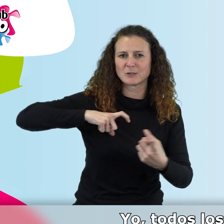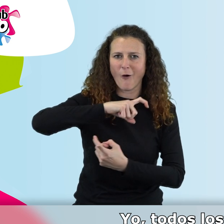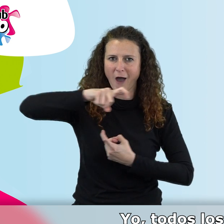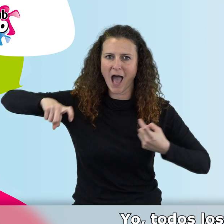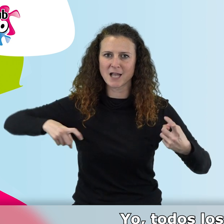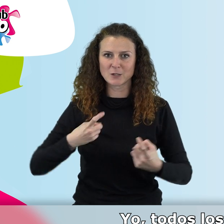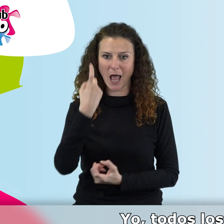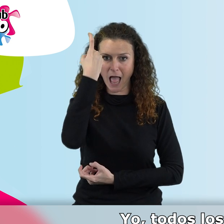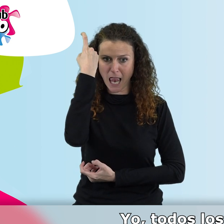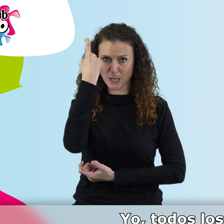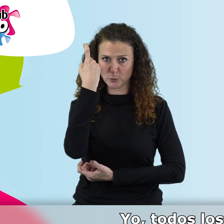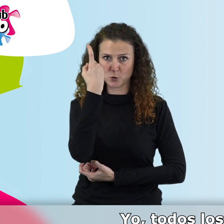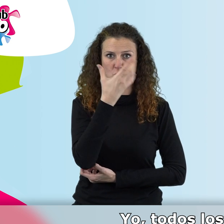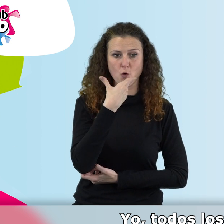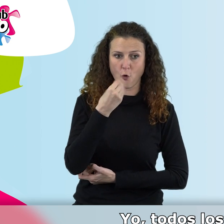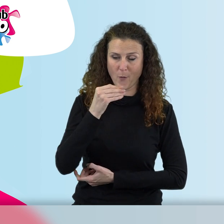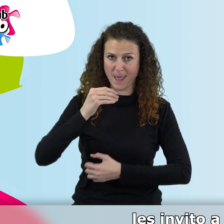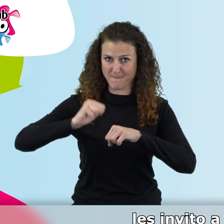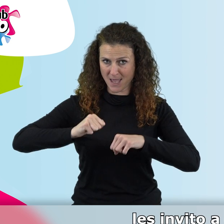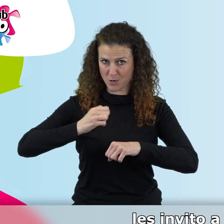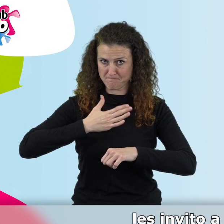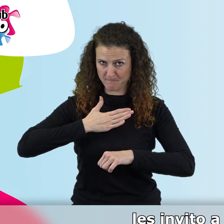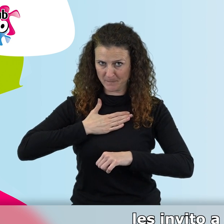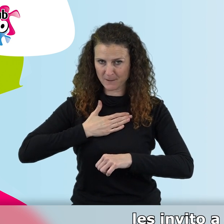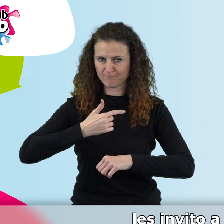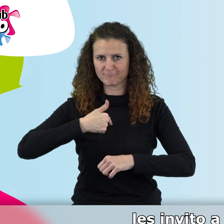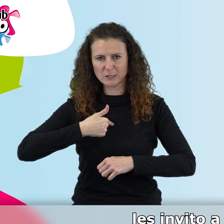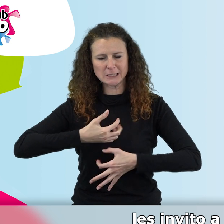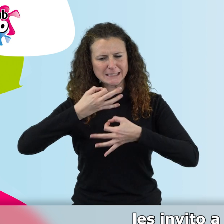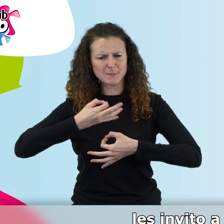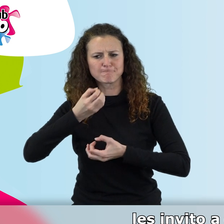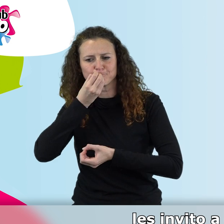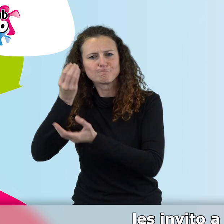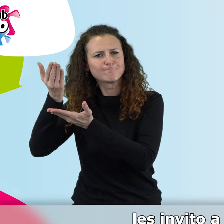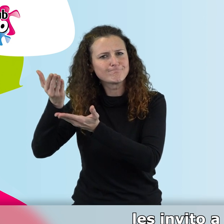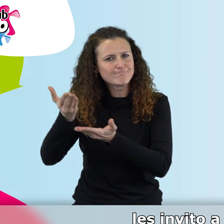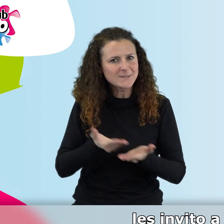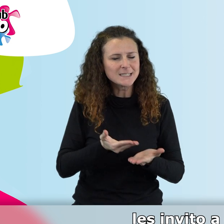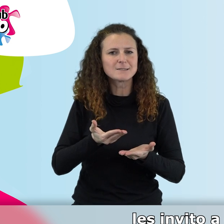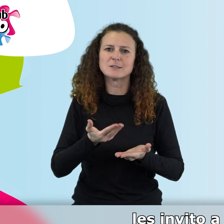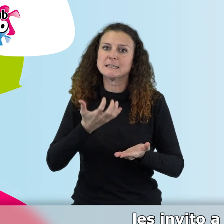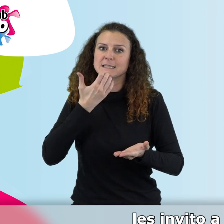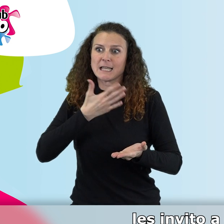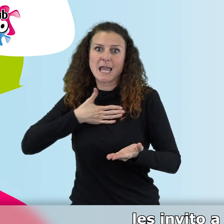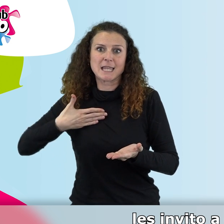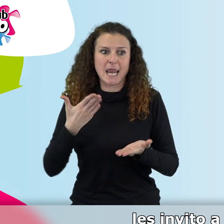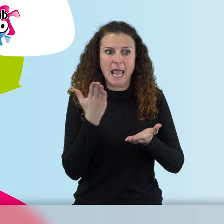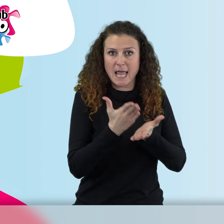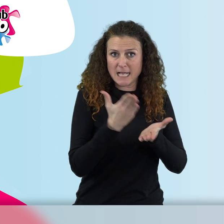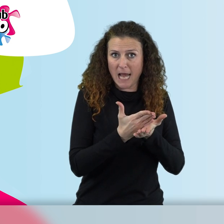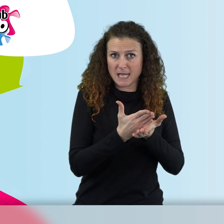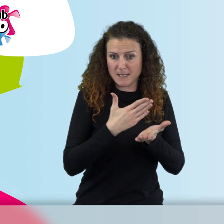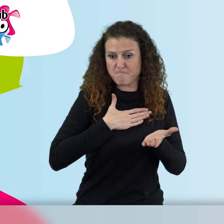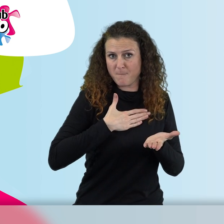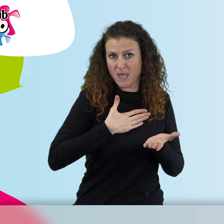a mis alumnos jóvenes mayores, les invito a que si quieren asistir a mis clases